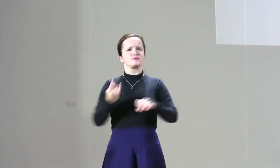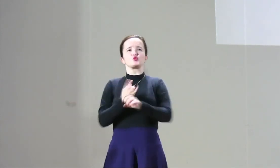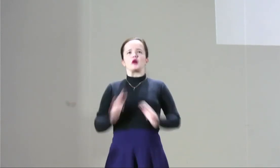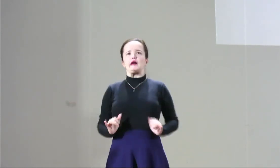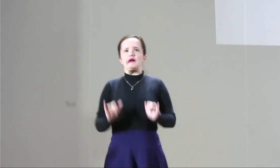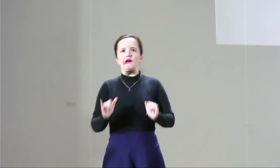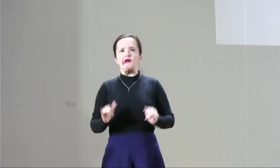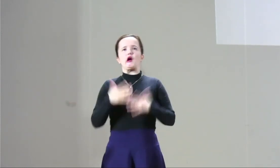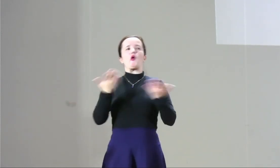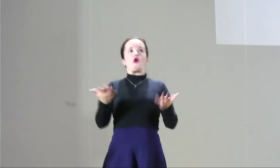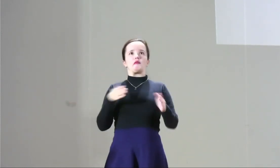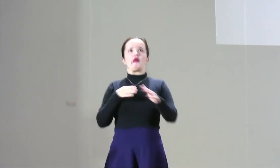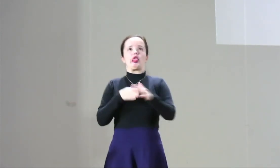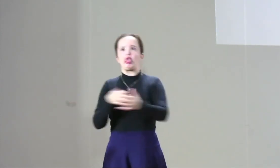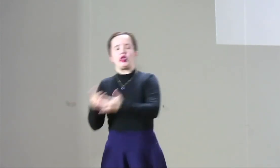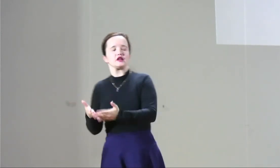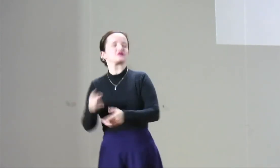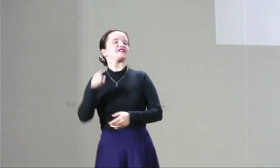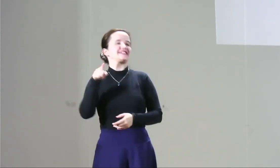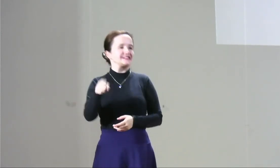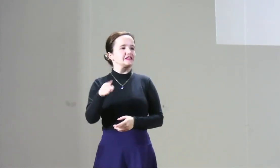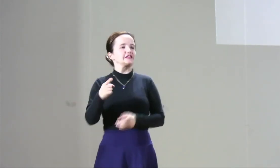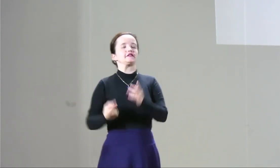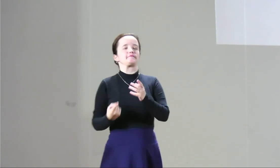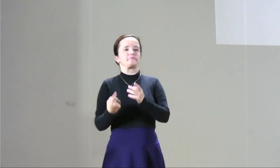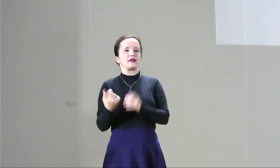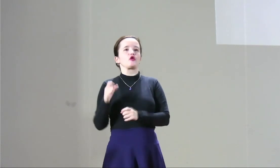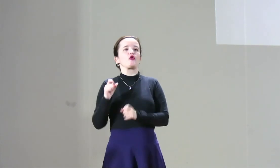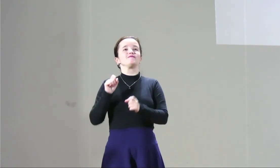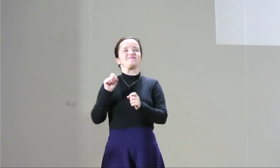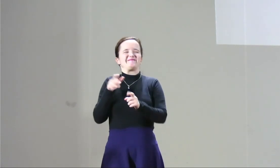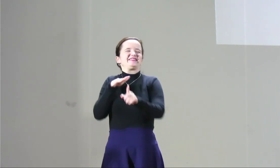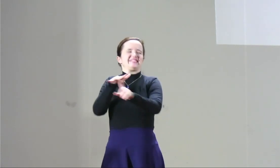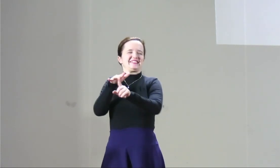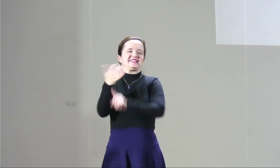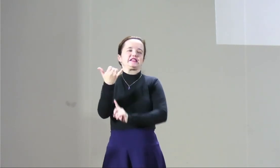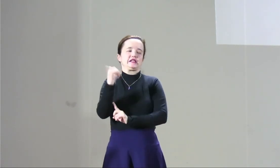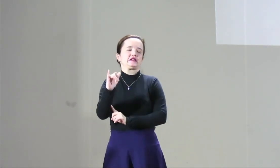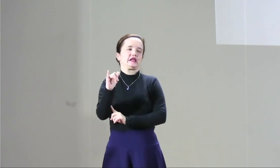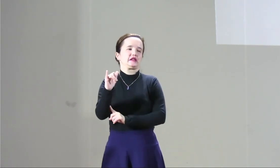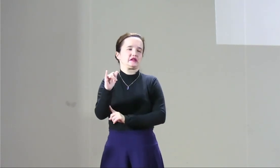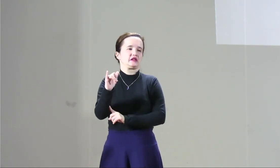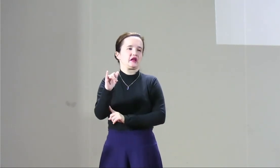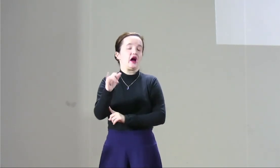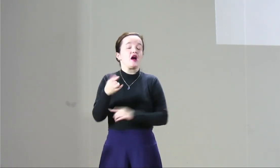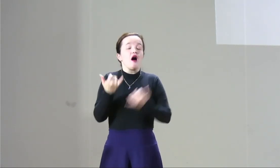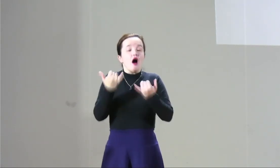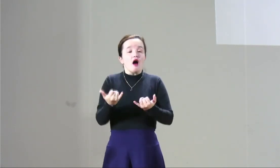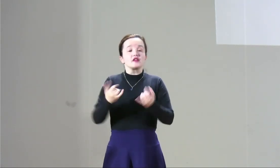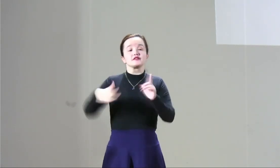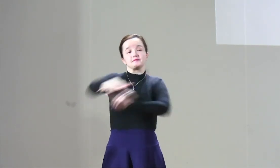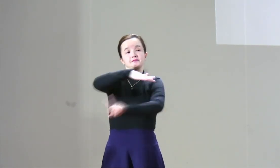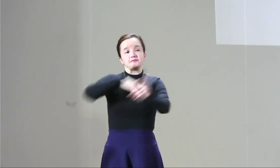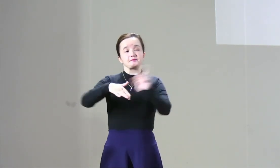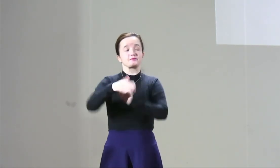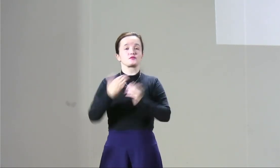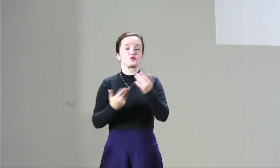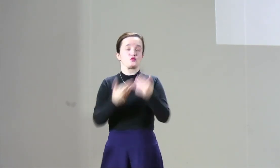por la falta del servicio de interpretación entonces una mujer con discapacidad física que el espacio no está adecuado no tiene el diseño universal